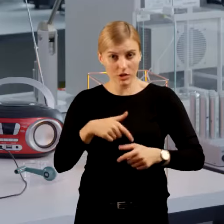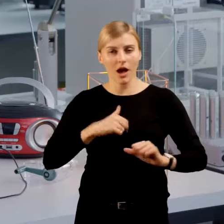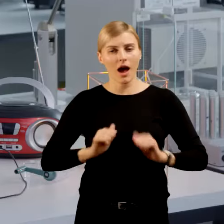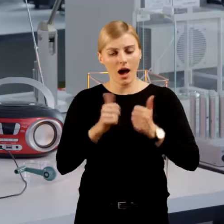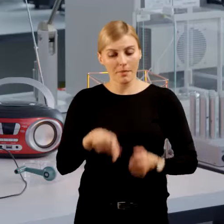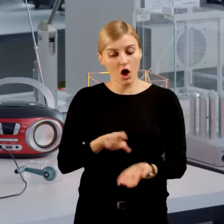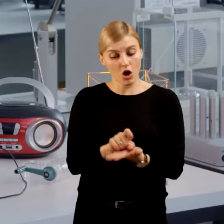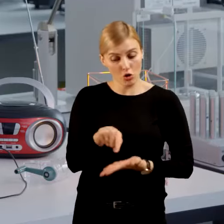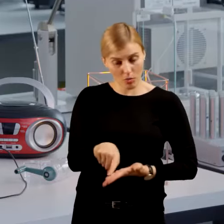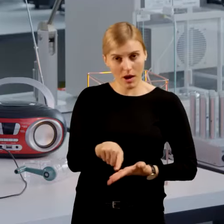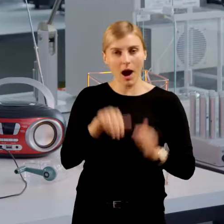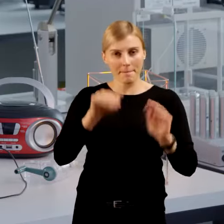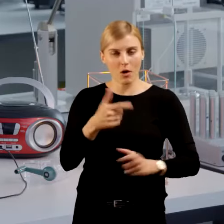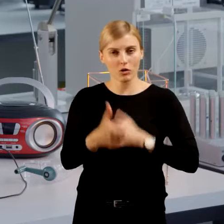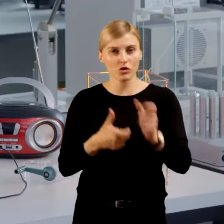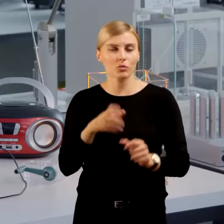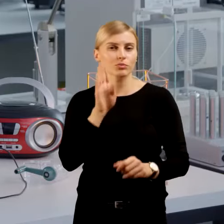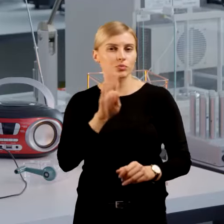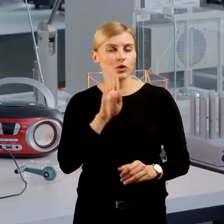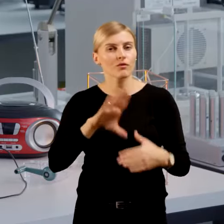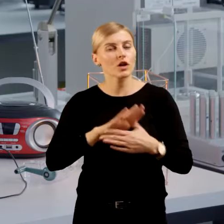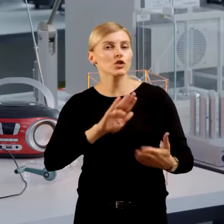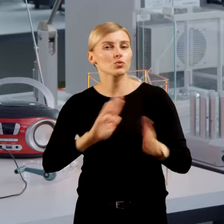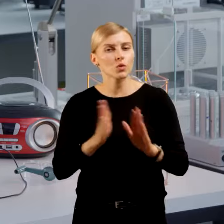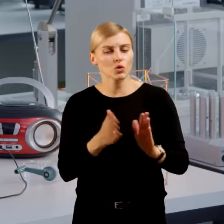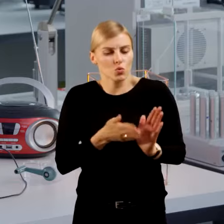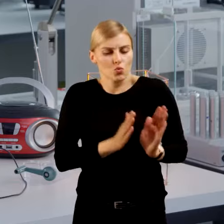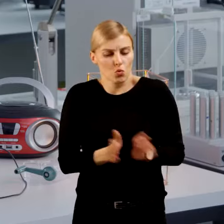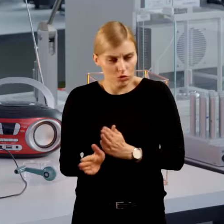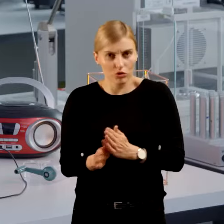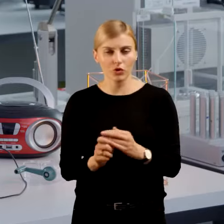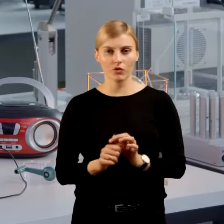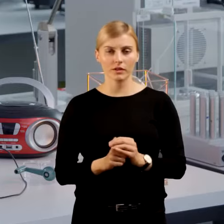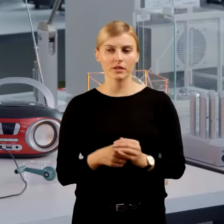robaczki będą poruszały się w sposób uporządkowany. O tak.